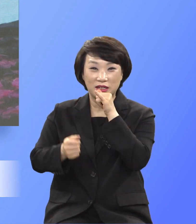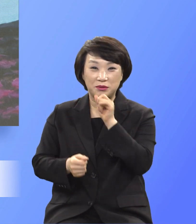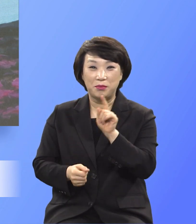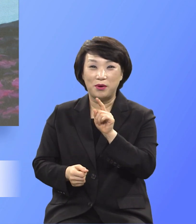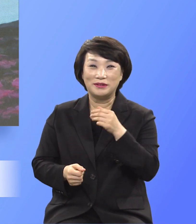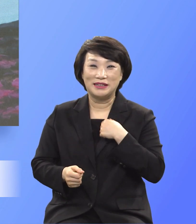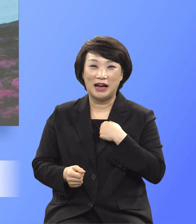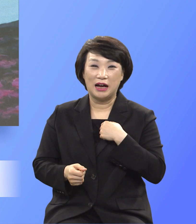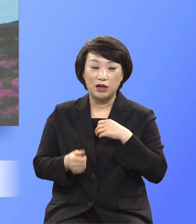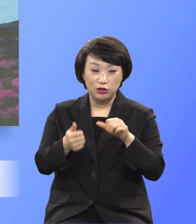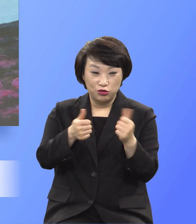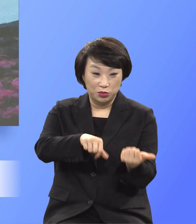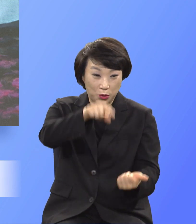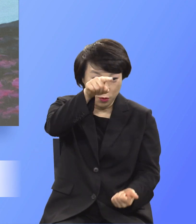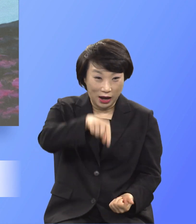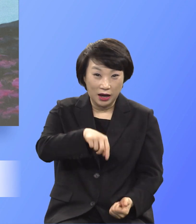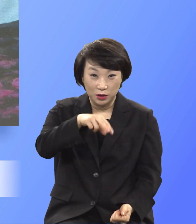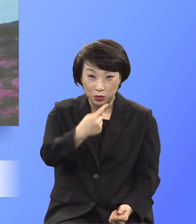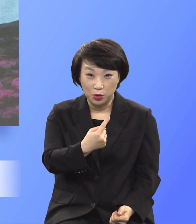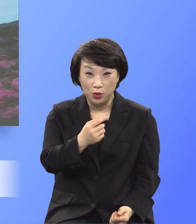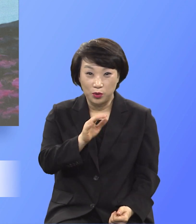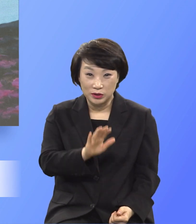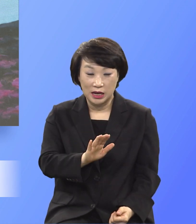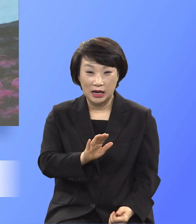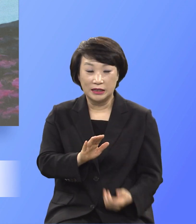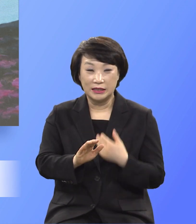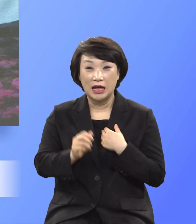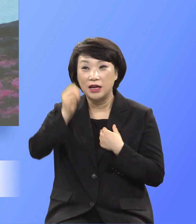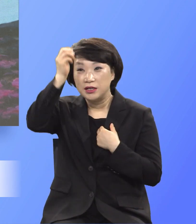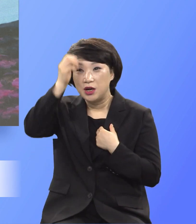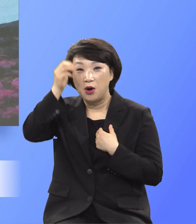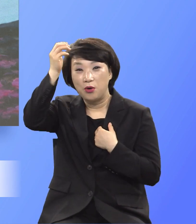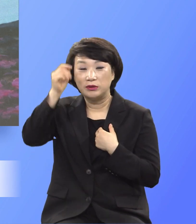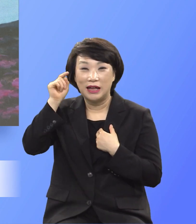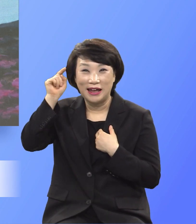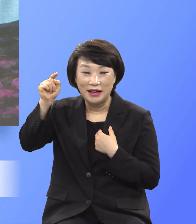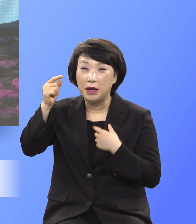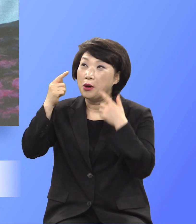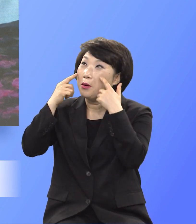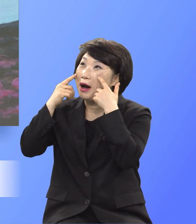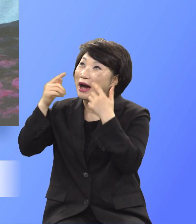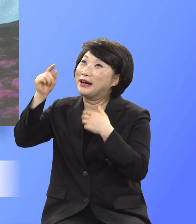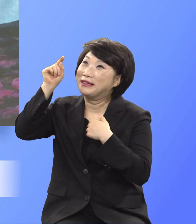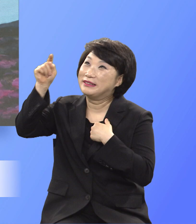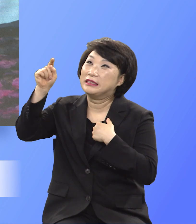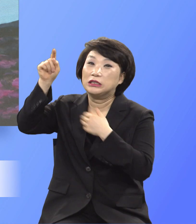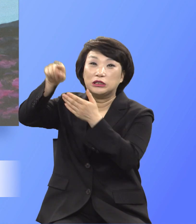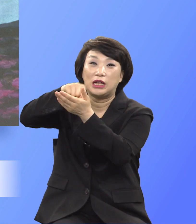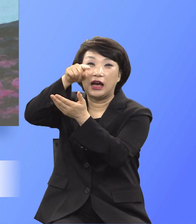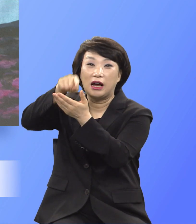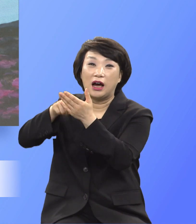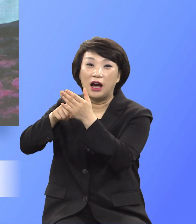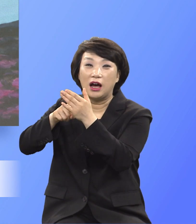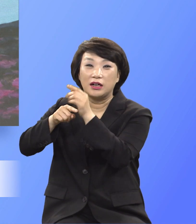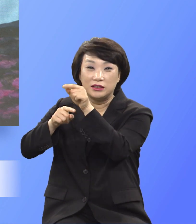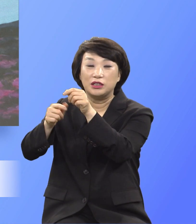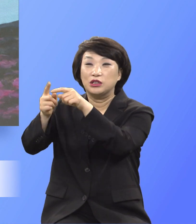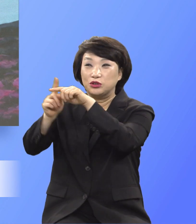죽음이 온다 할지라도 내 영혼의 그 확실한 대가에 순교의 위대한